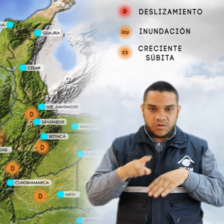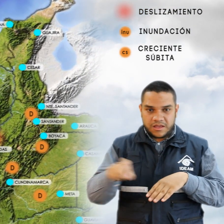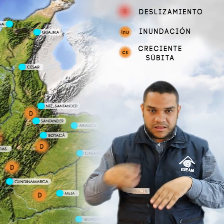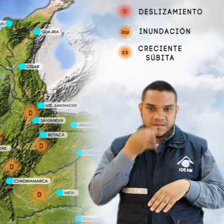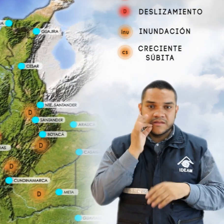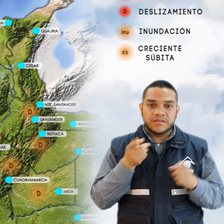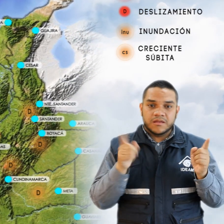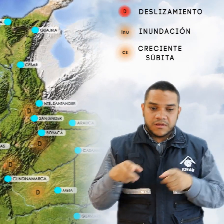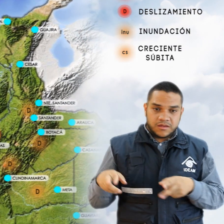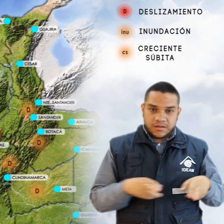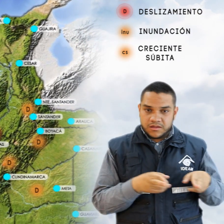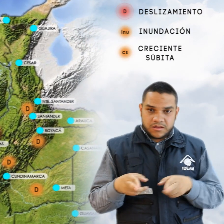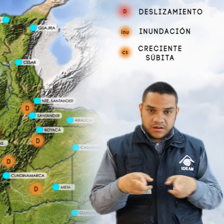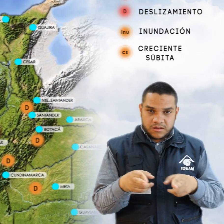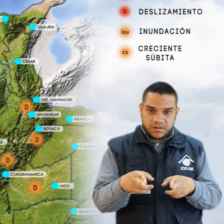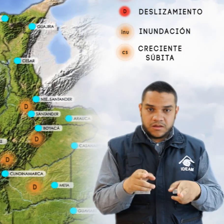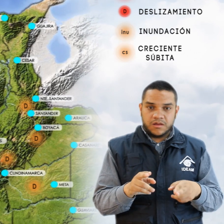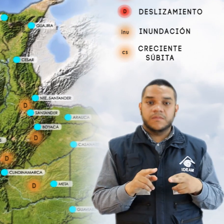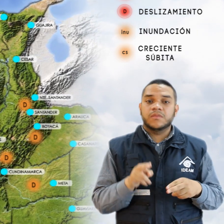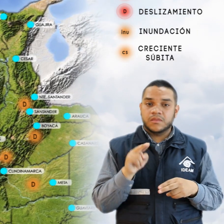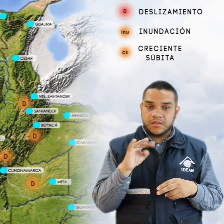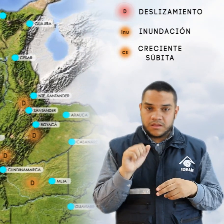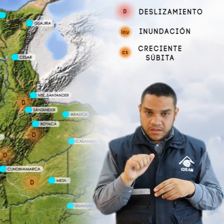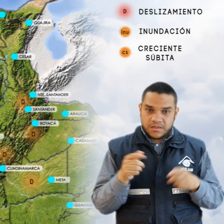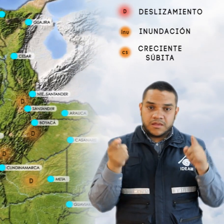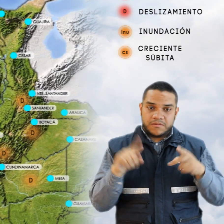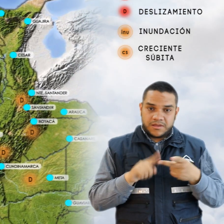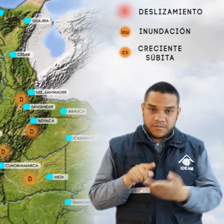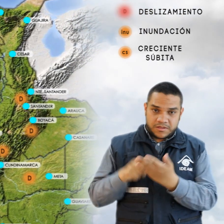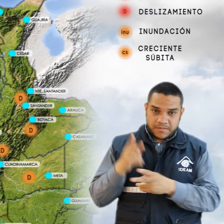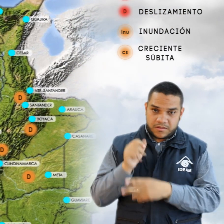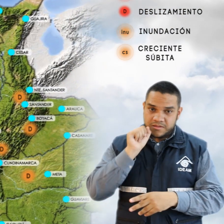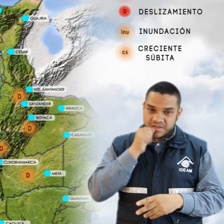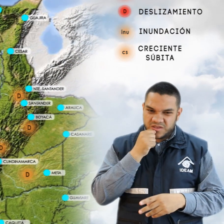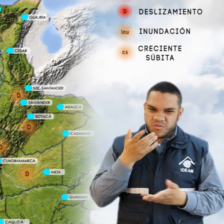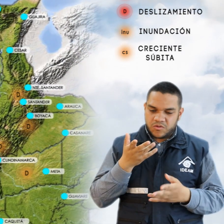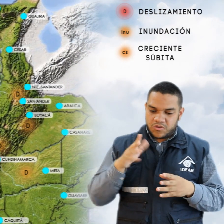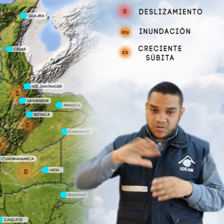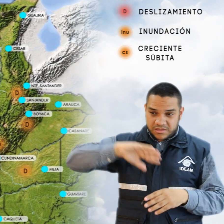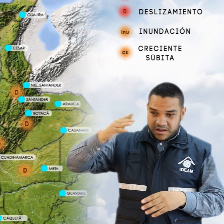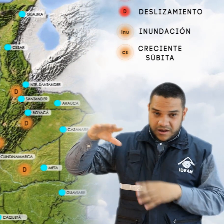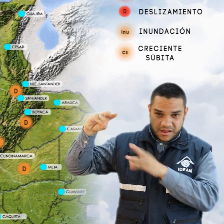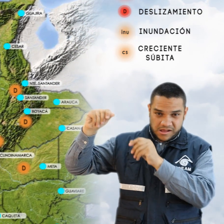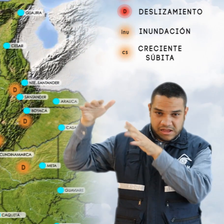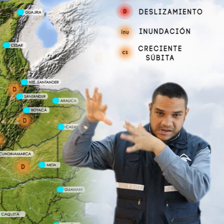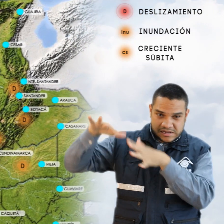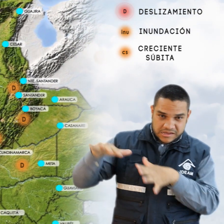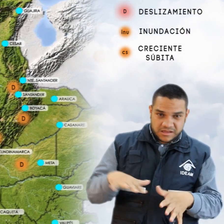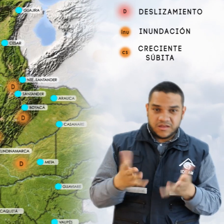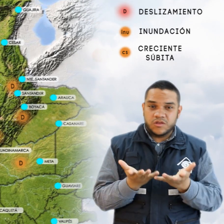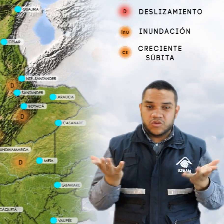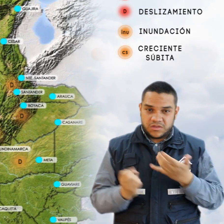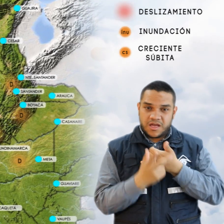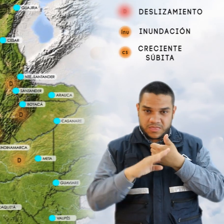súbita en el río Micay y sus afluentes principales. Alerta naranja por probabilidad moderada de deslizamientos de tierra en sectores de alta pendiente en las